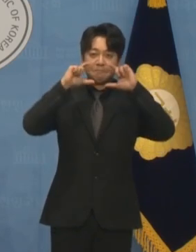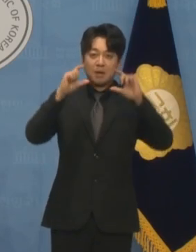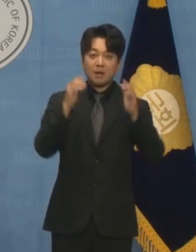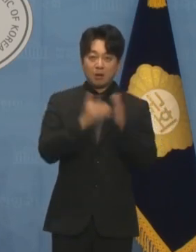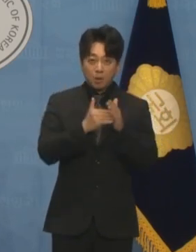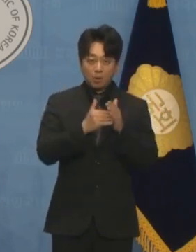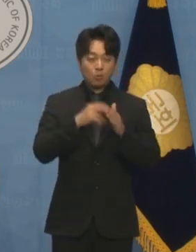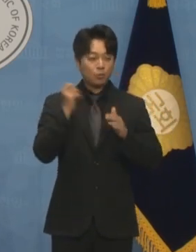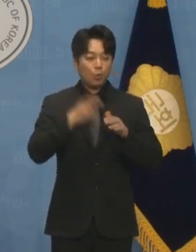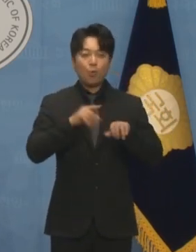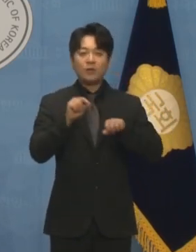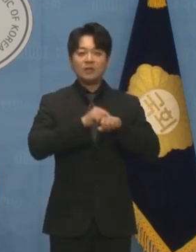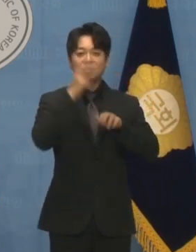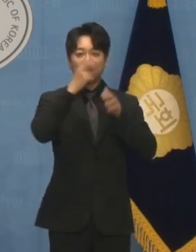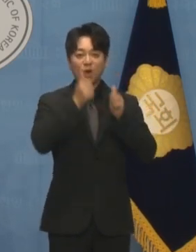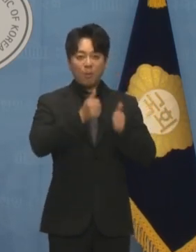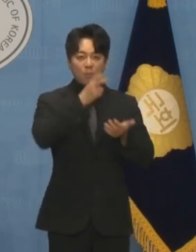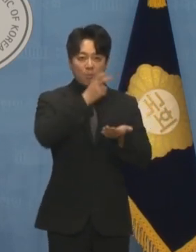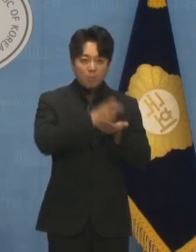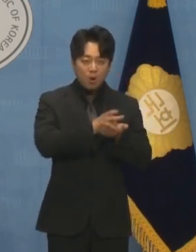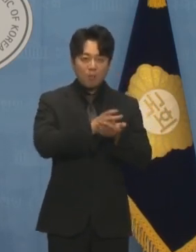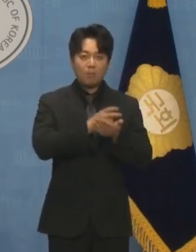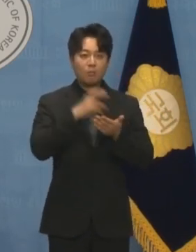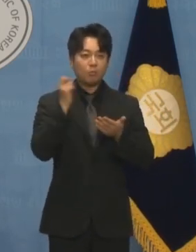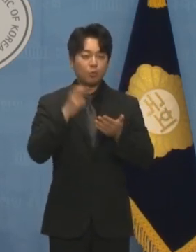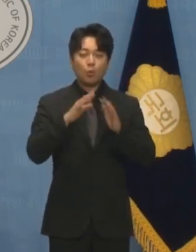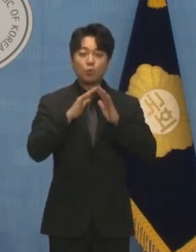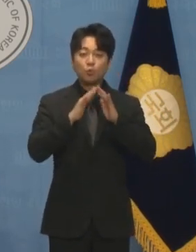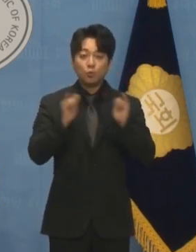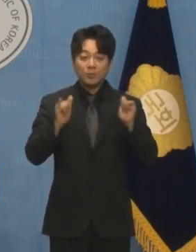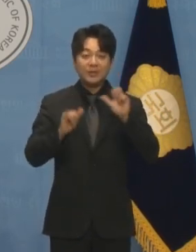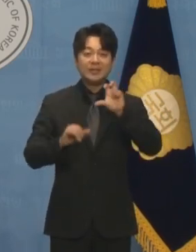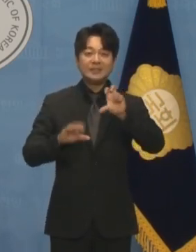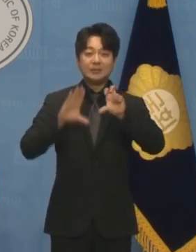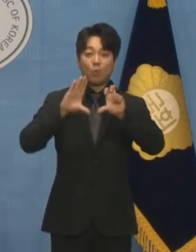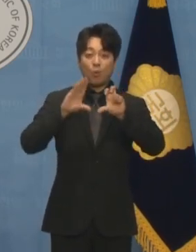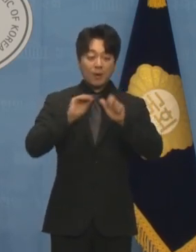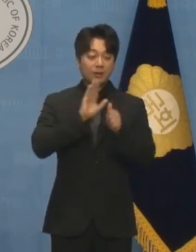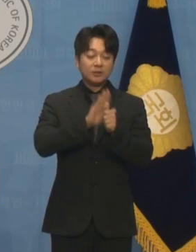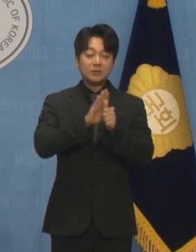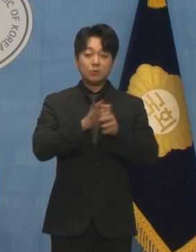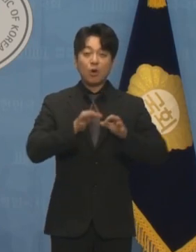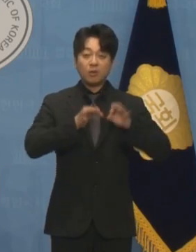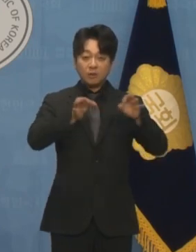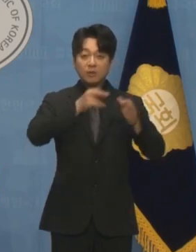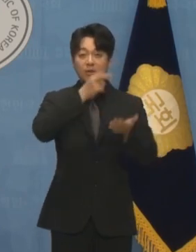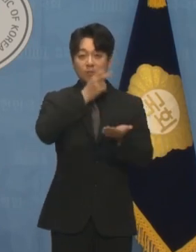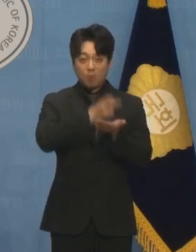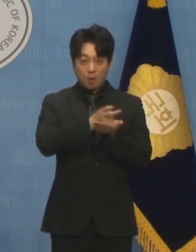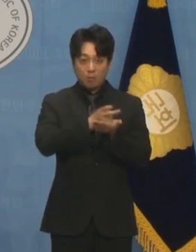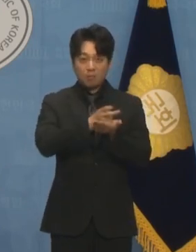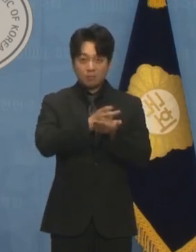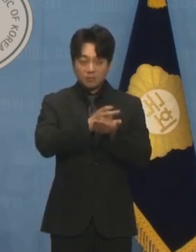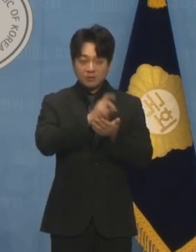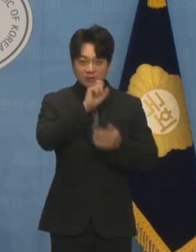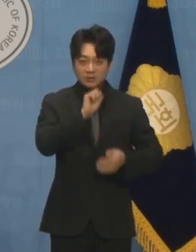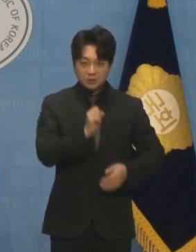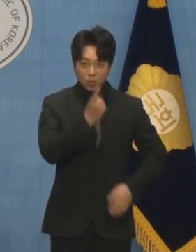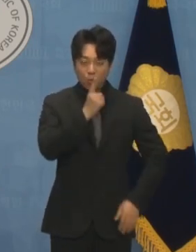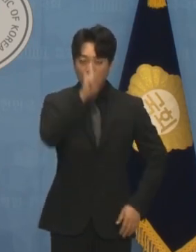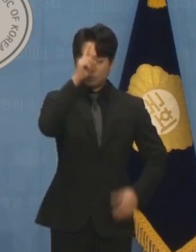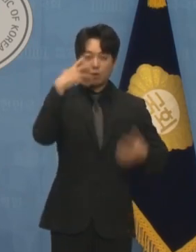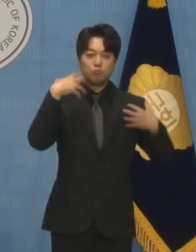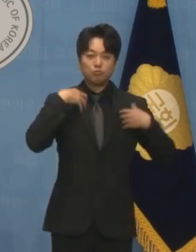특검법과 전국민 25만원 지원법 등으로 정부를 압박하고 있지만